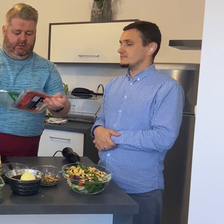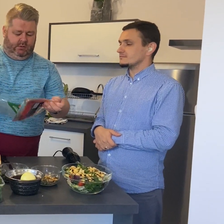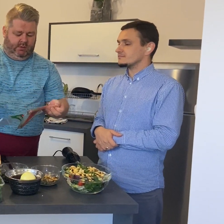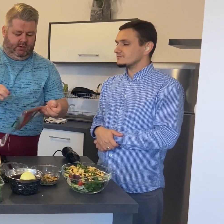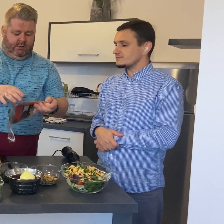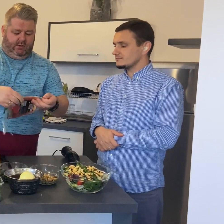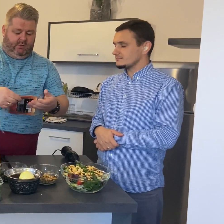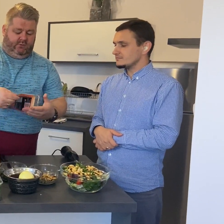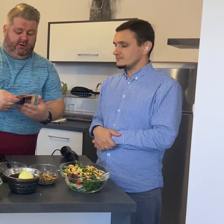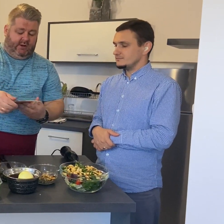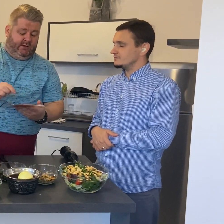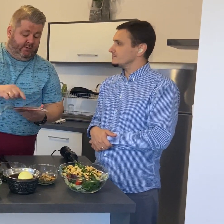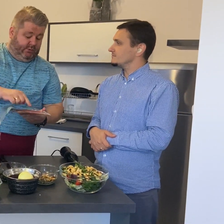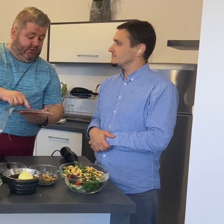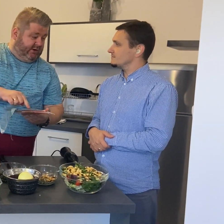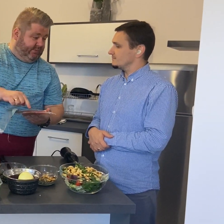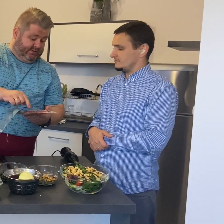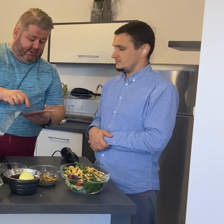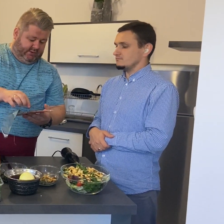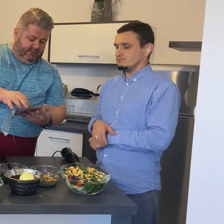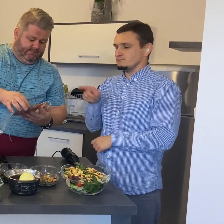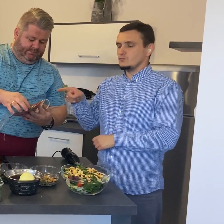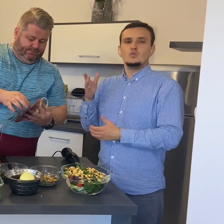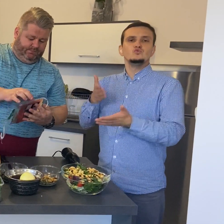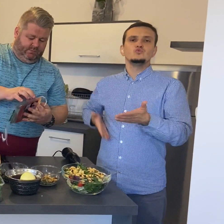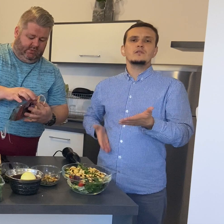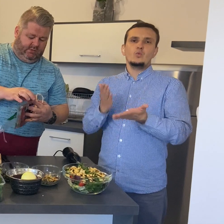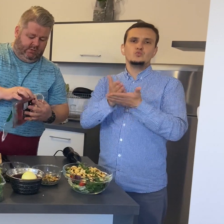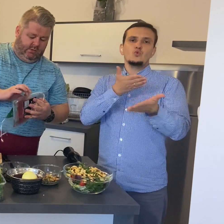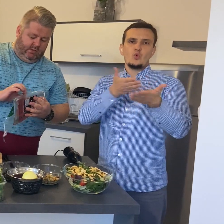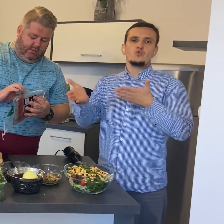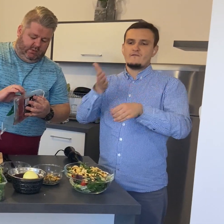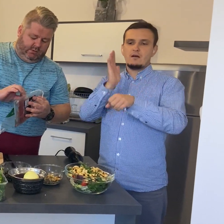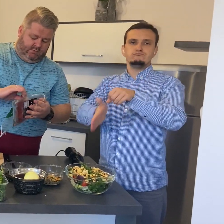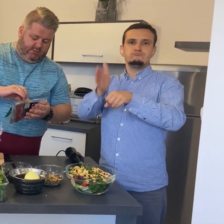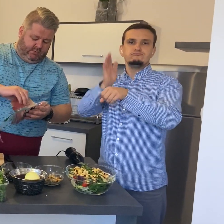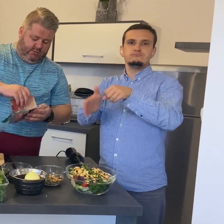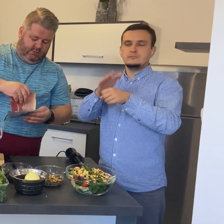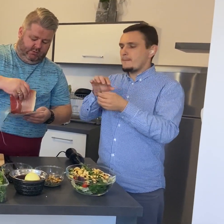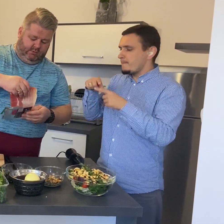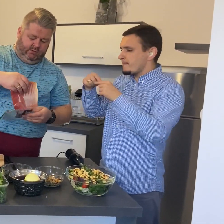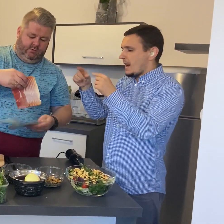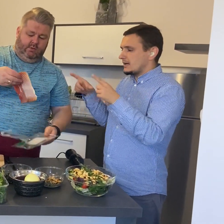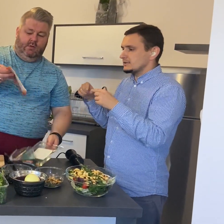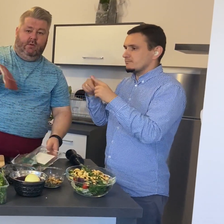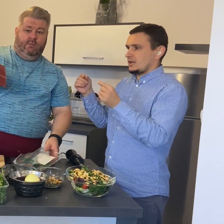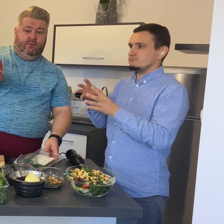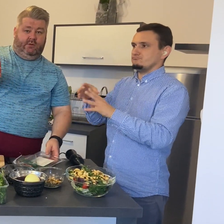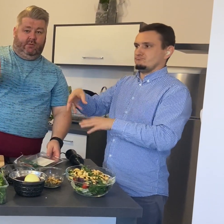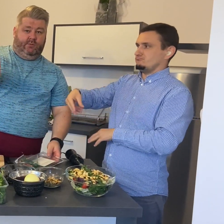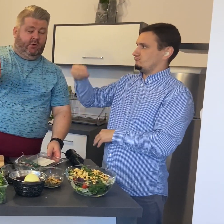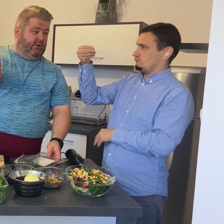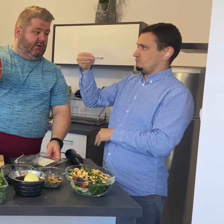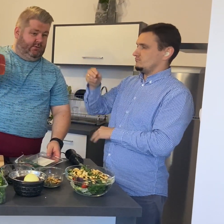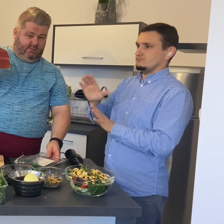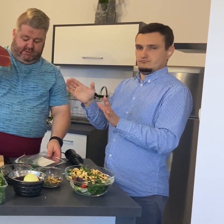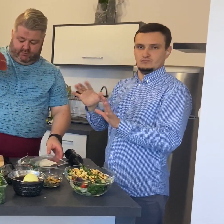szynka jest pokrojona w plasterki więc można sobie spokojnie całość